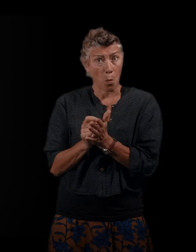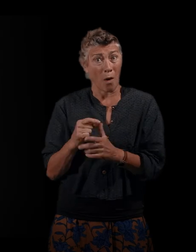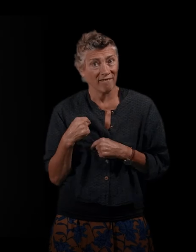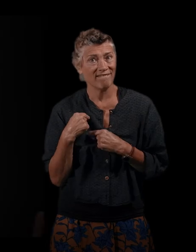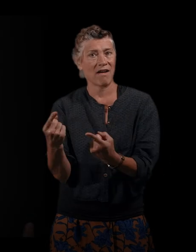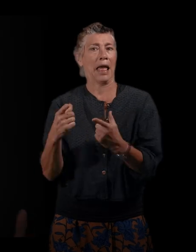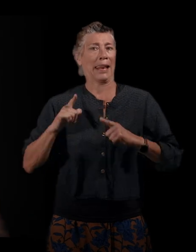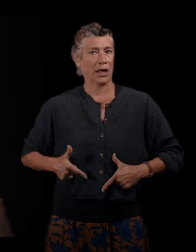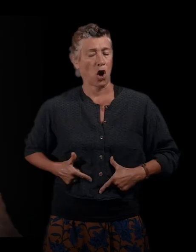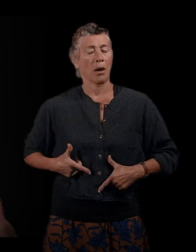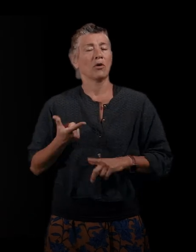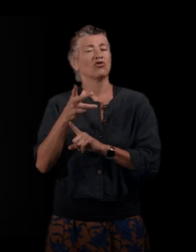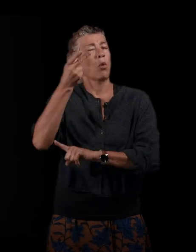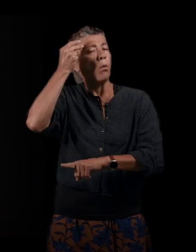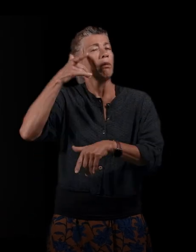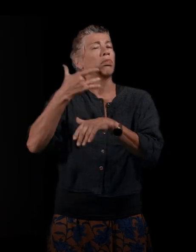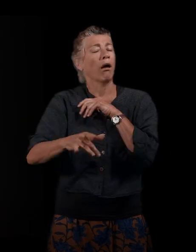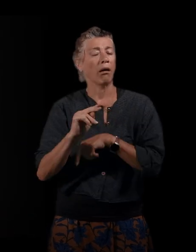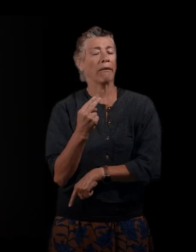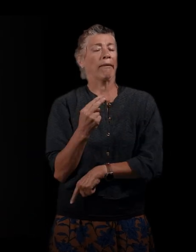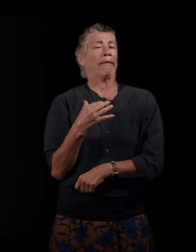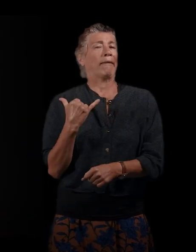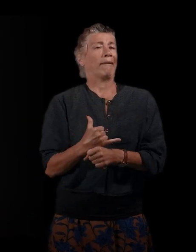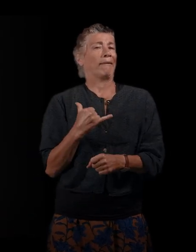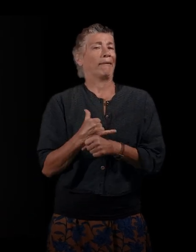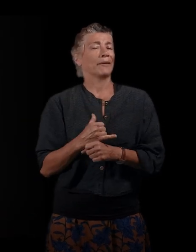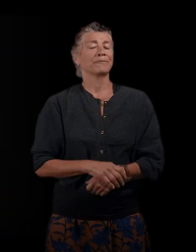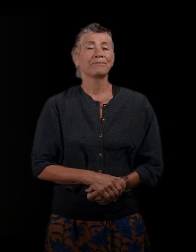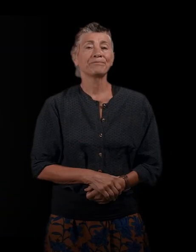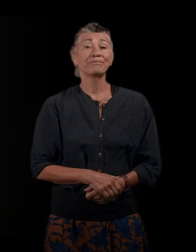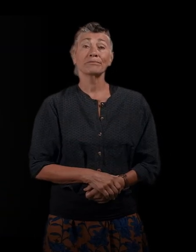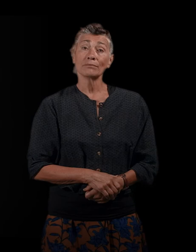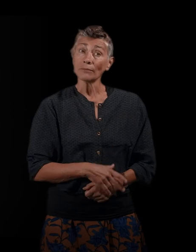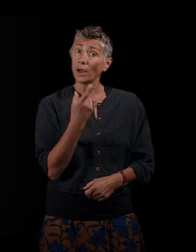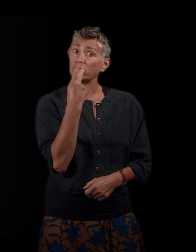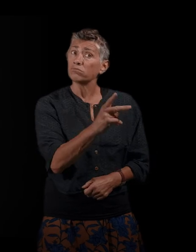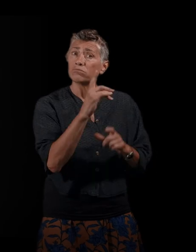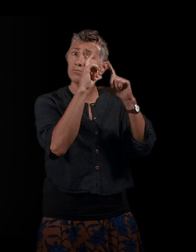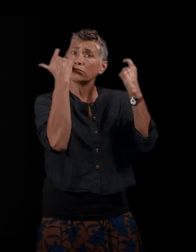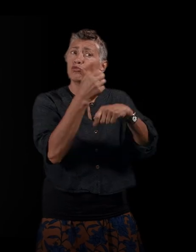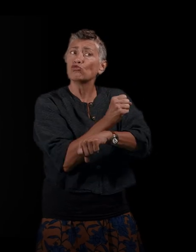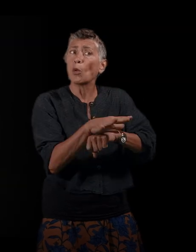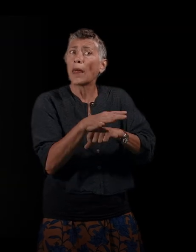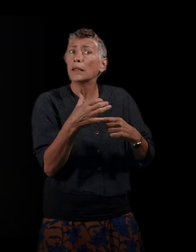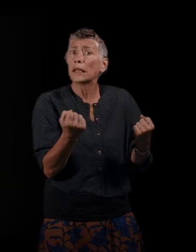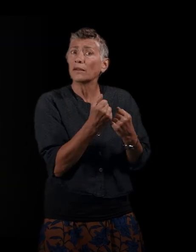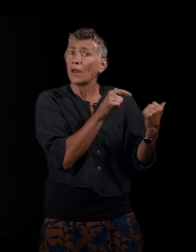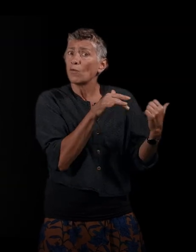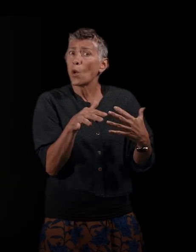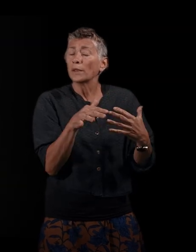'apercevoir qu'il y avait quelque chose qui se percutait là. Et votre activité de journaliste, en quoi elle intervient ? Alors, elle me permet de dire que rien de